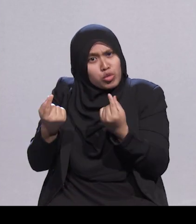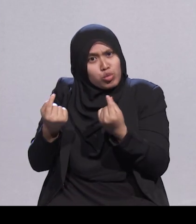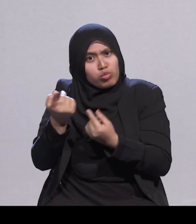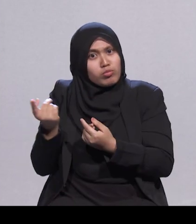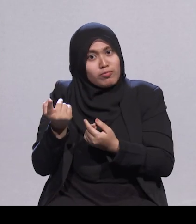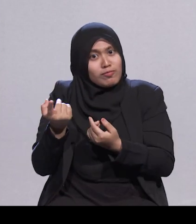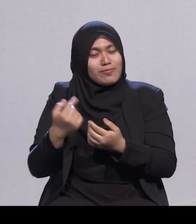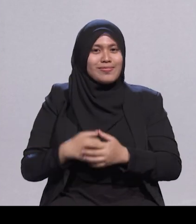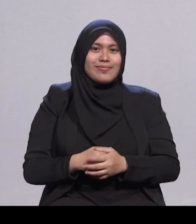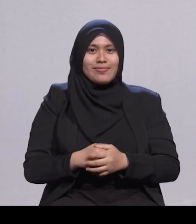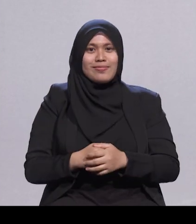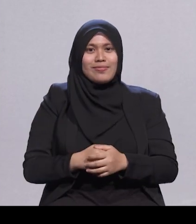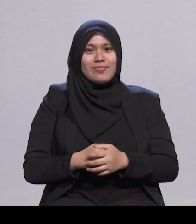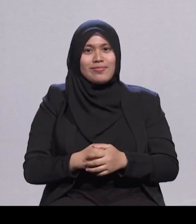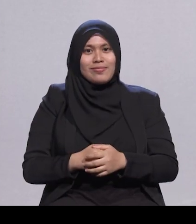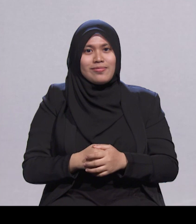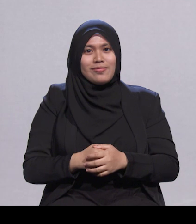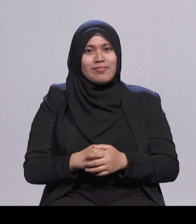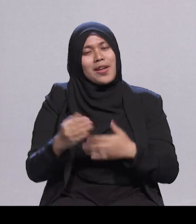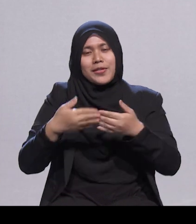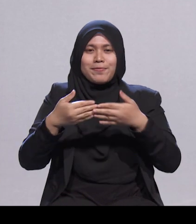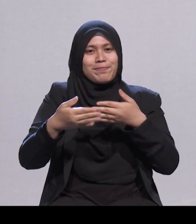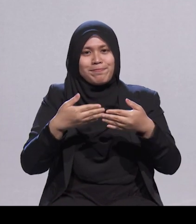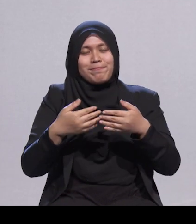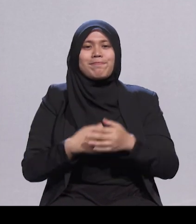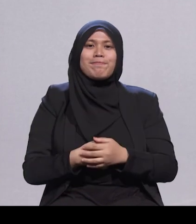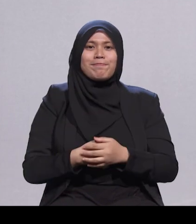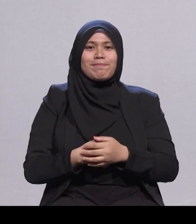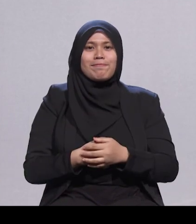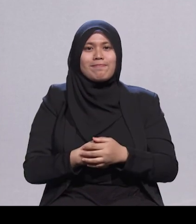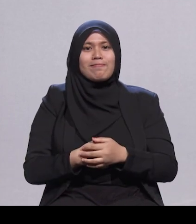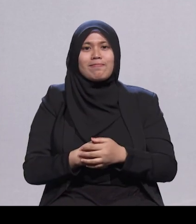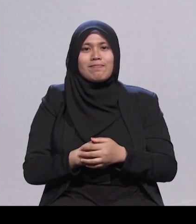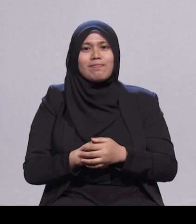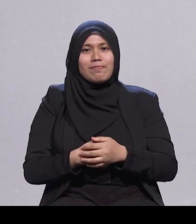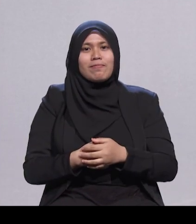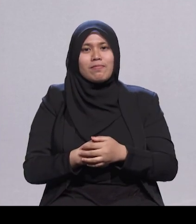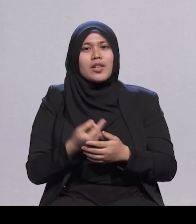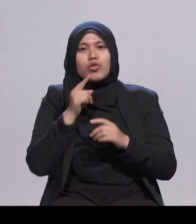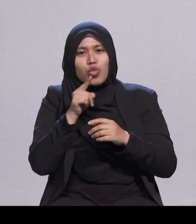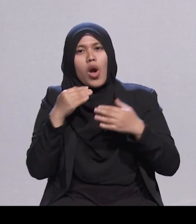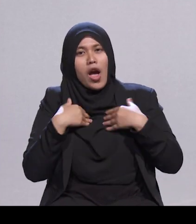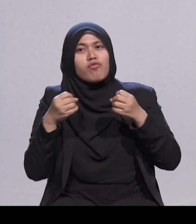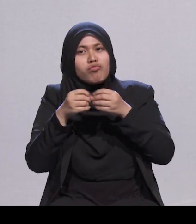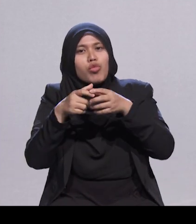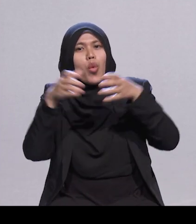Tetapi, saya rasa sudah ada kesedaran. Semasa saya berbuka puasa di Masjid Mujahidin,